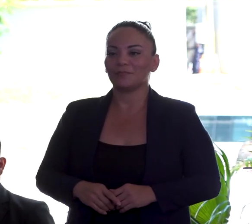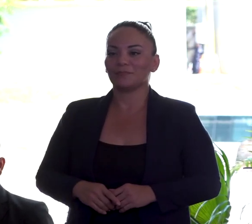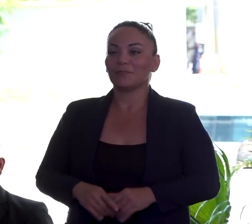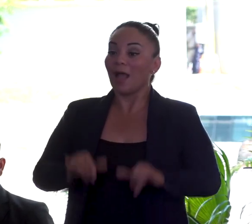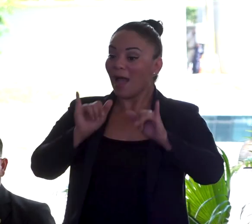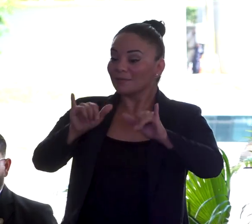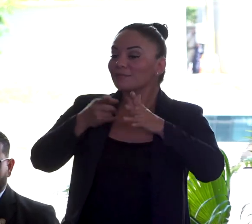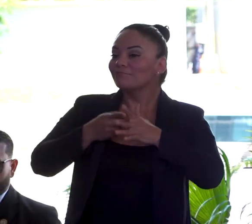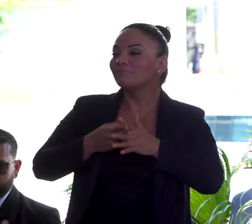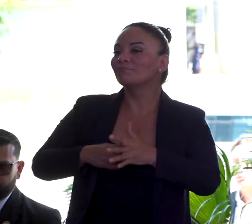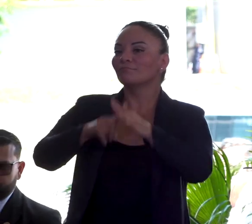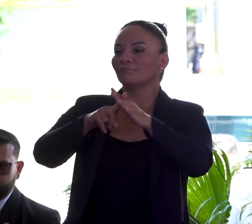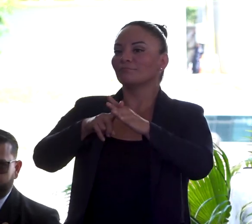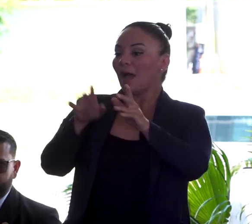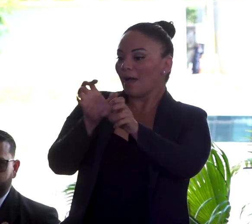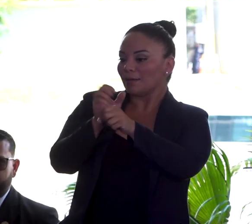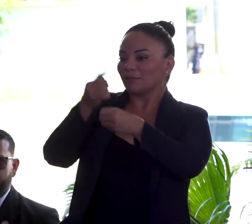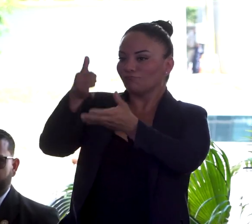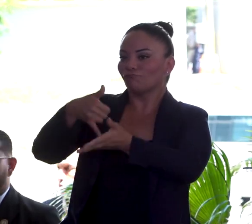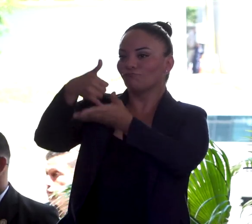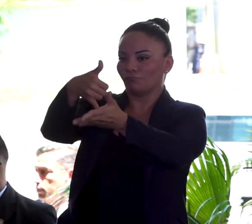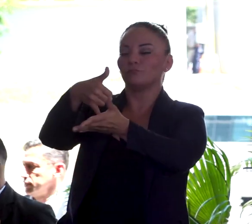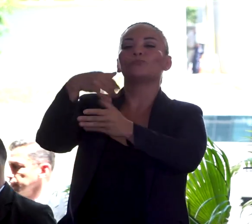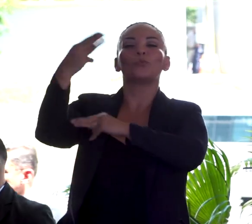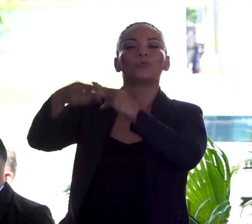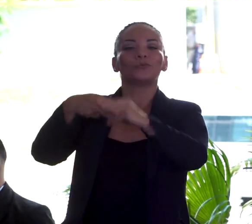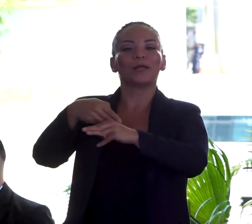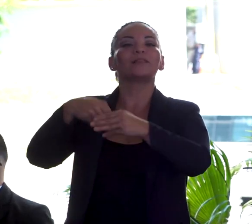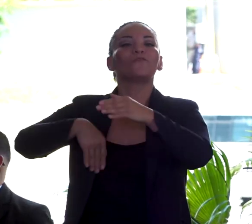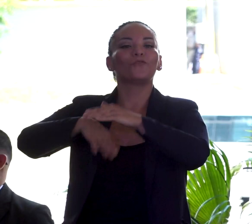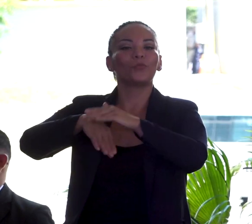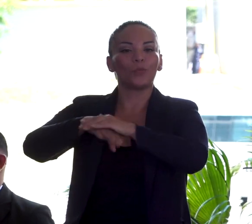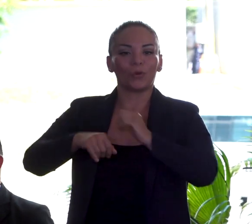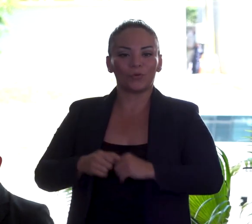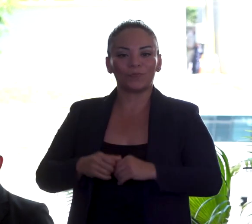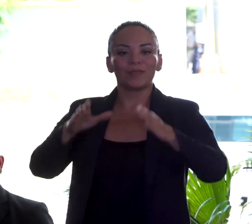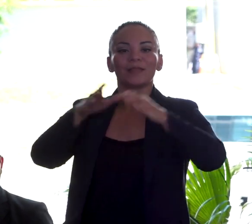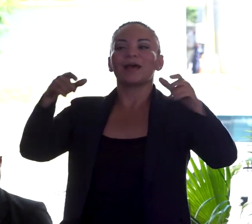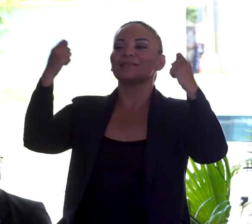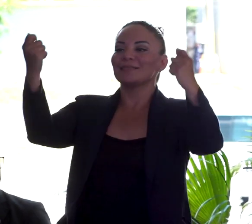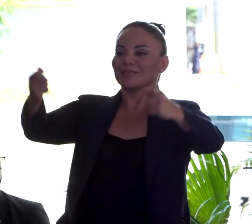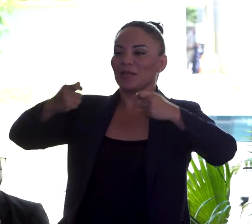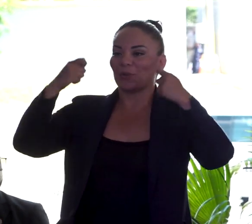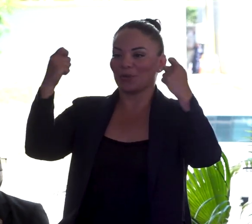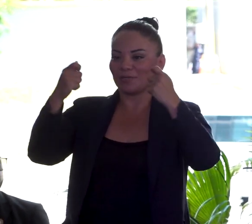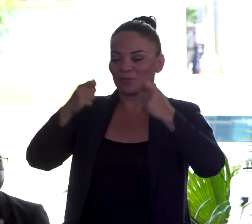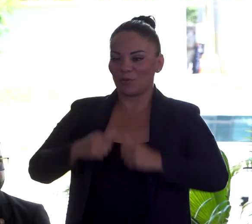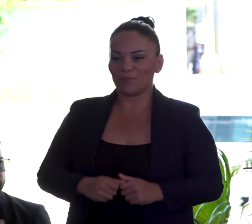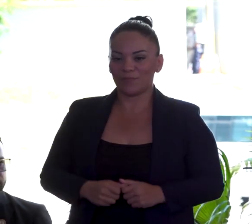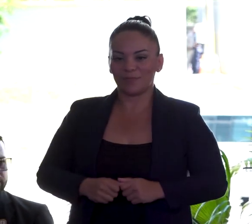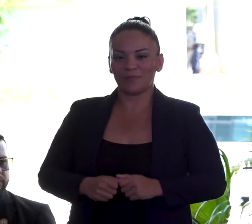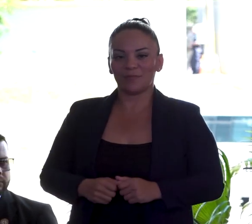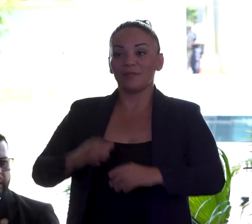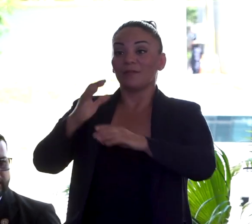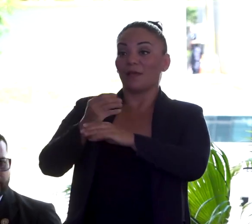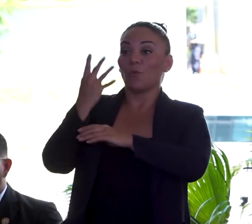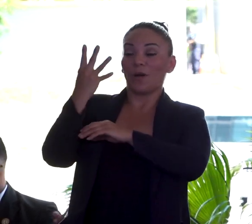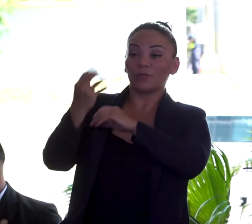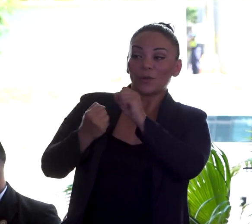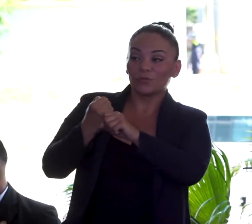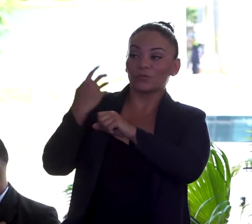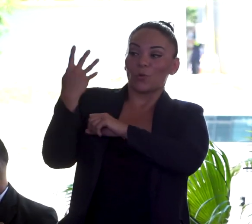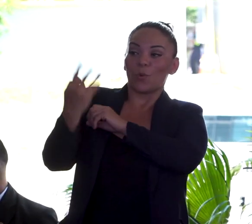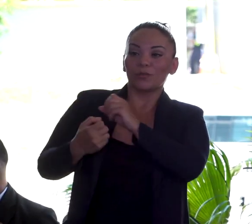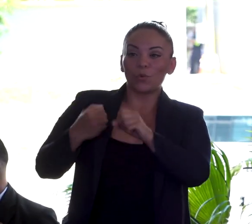crearon la Copa Mundial de Fútbol, la gran, gran celebración que cada cuatro años